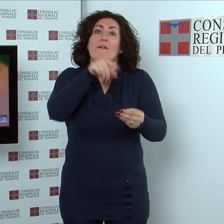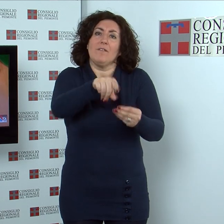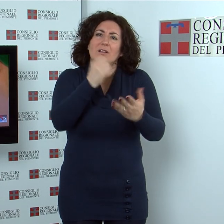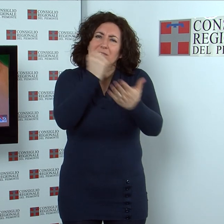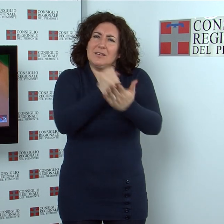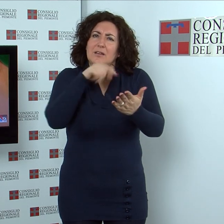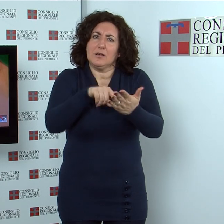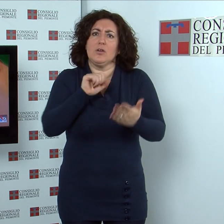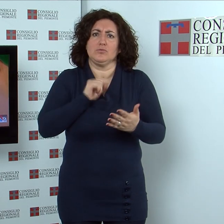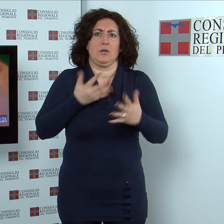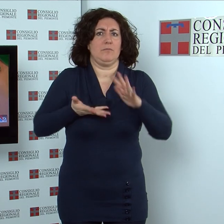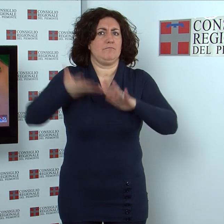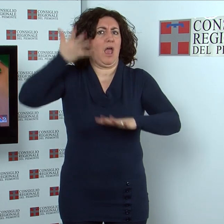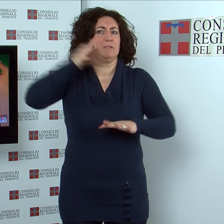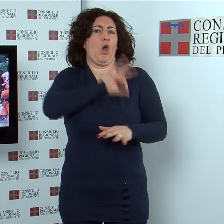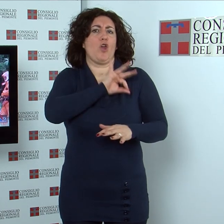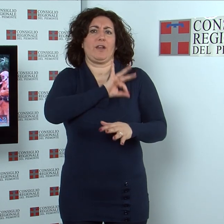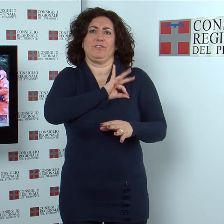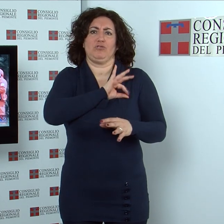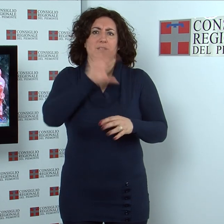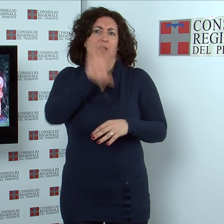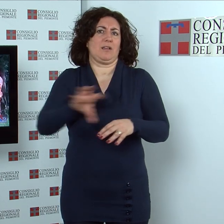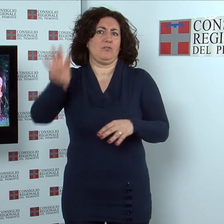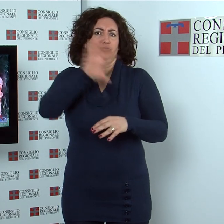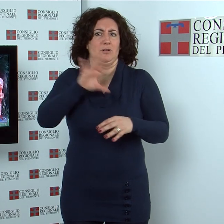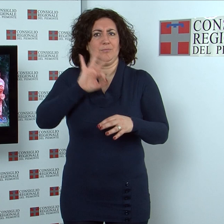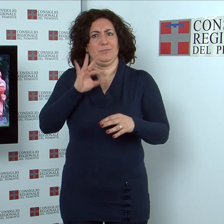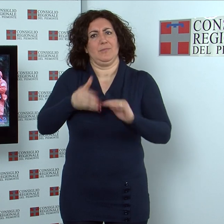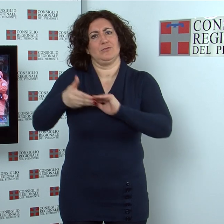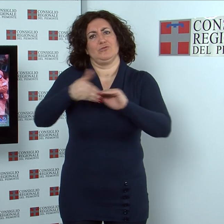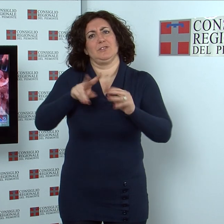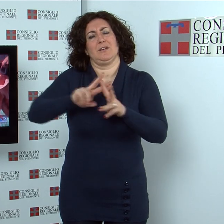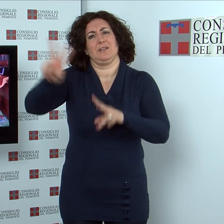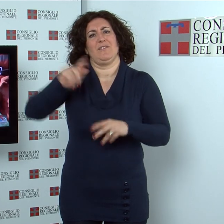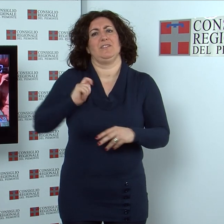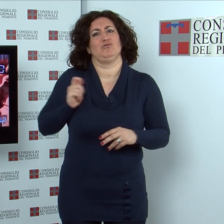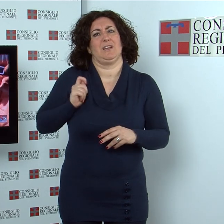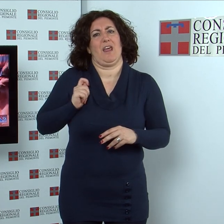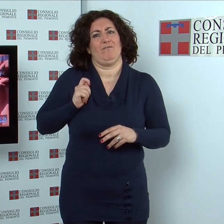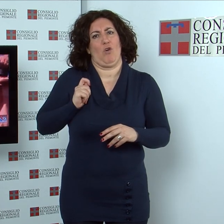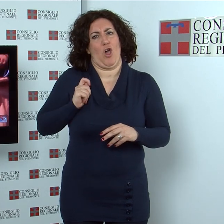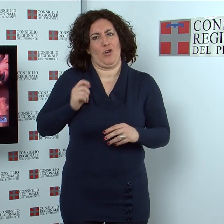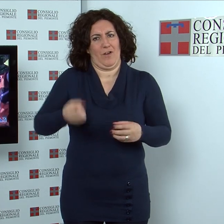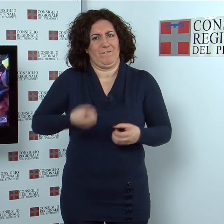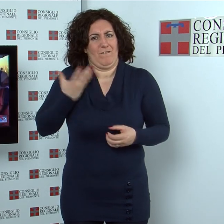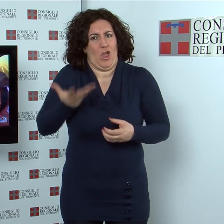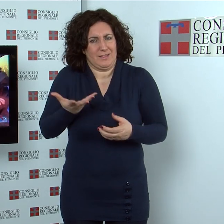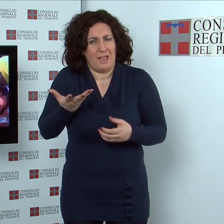conferita al coordinamento regionale dell'Associazione Nazionale Vigile del Fuoco Volontari e al Corpo Volontari Antincendi Boschivi del Piemonte